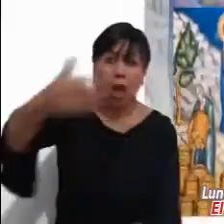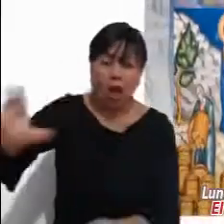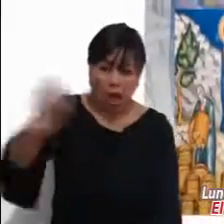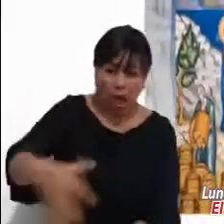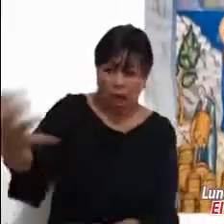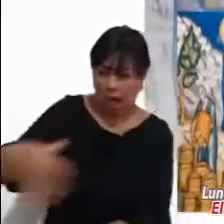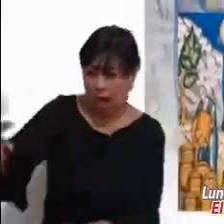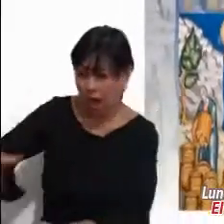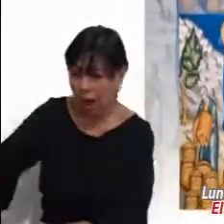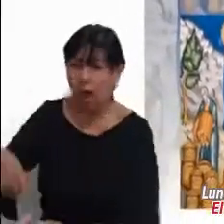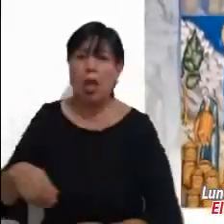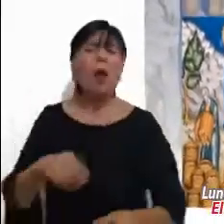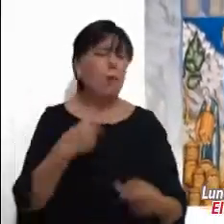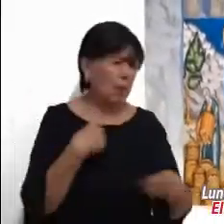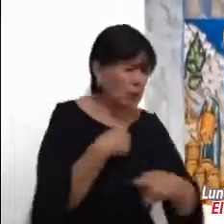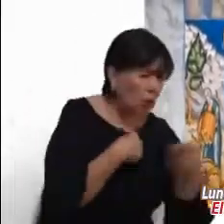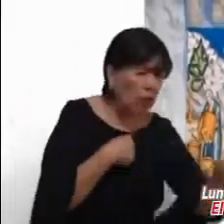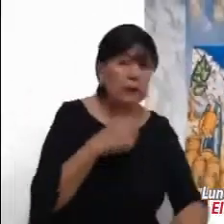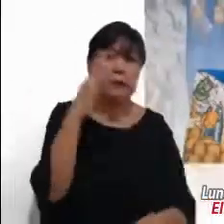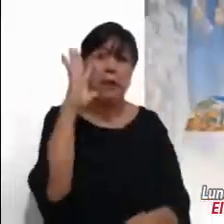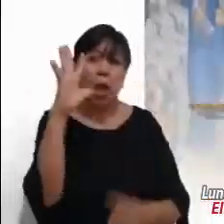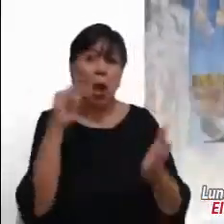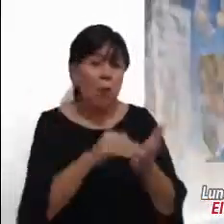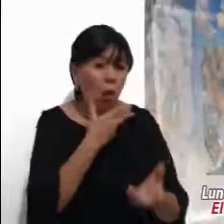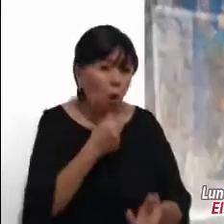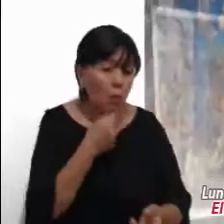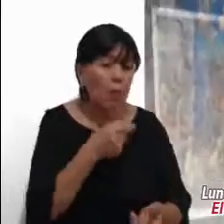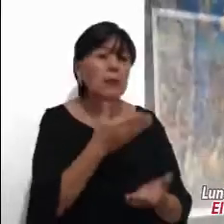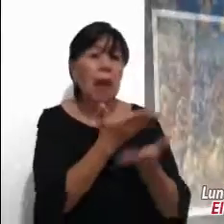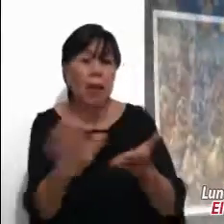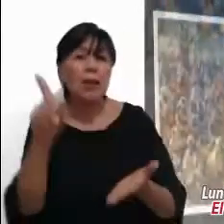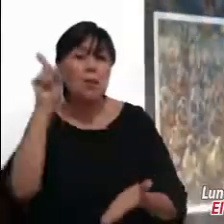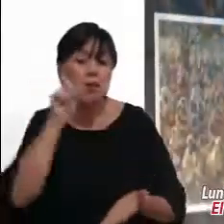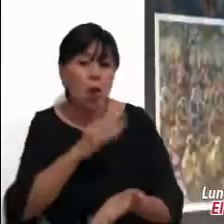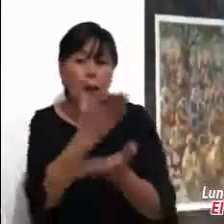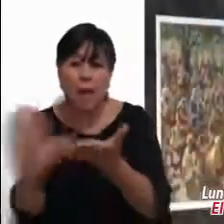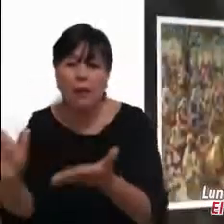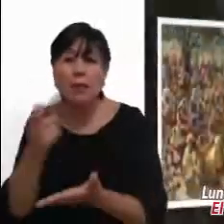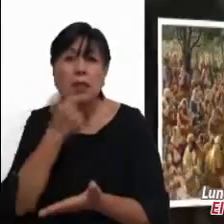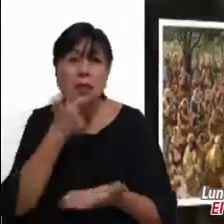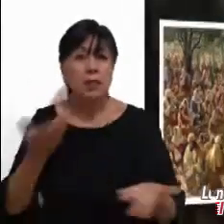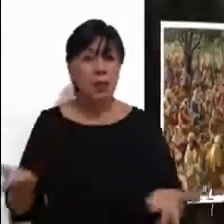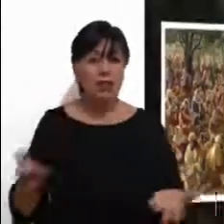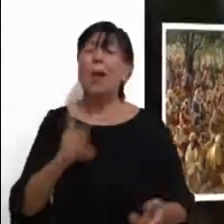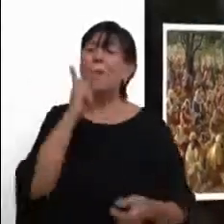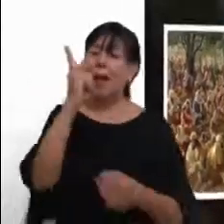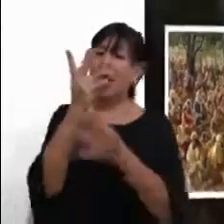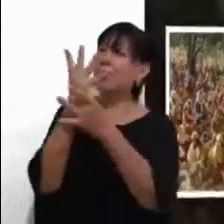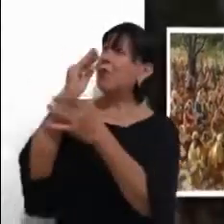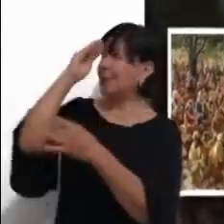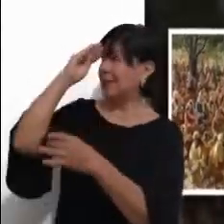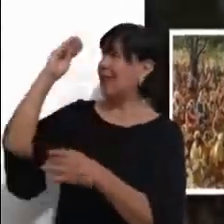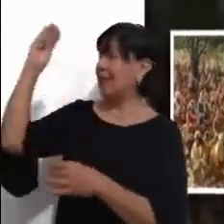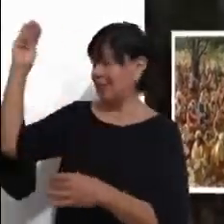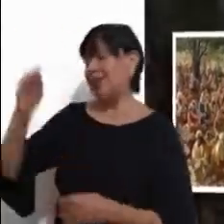Los que comieron eran unos cinco mil hombres, sin contar a las mujeres y a los niños. Palabra